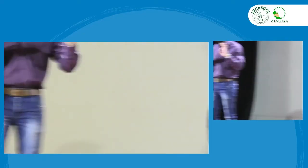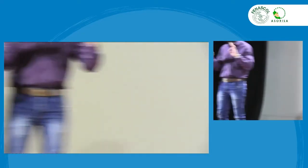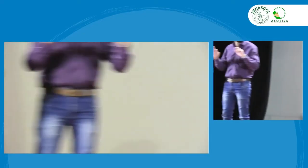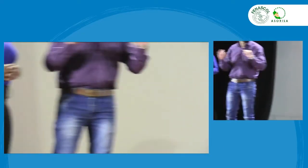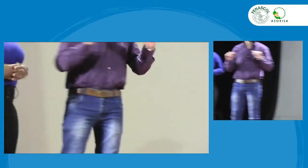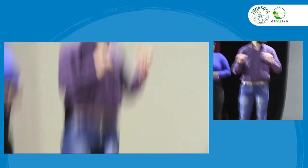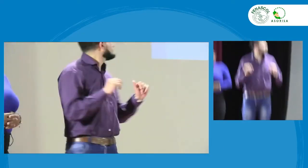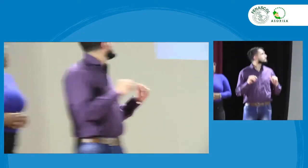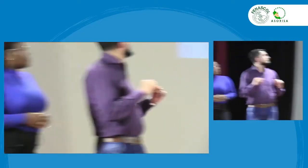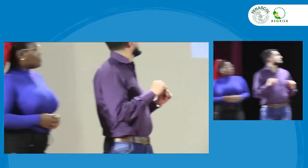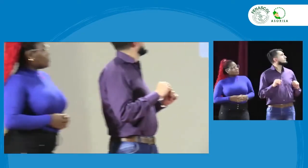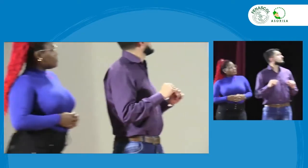Muy bien.